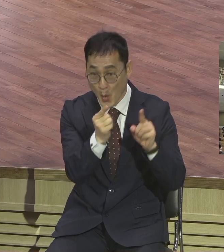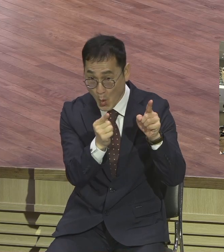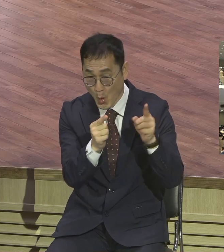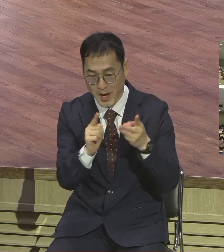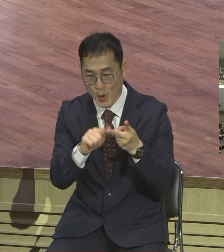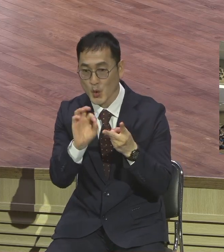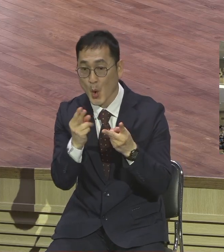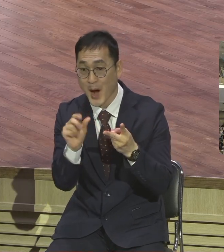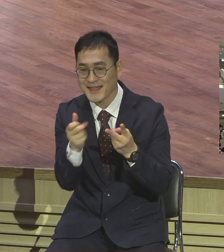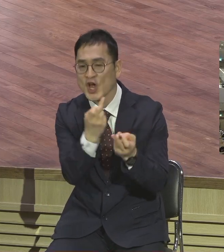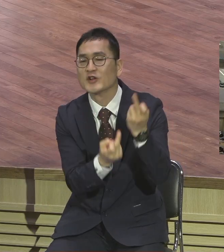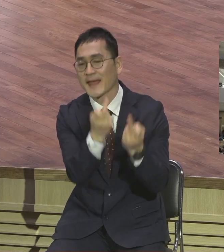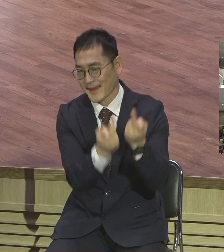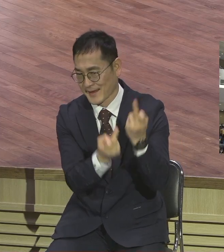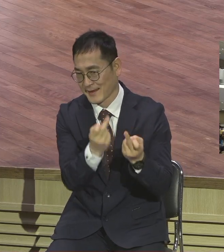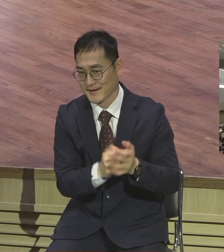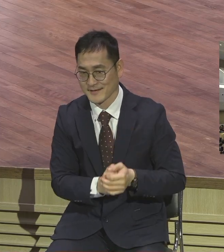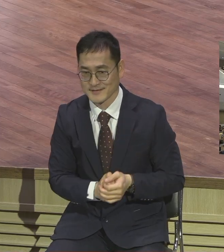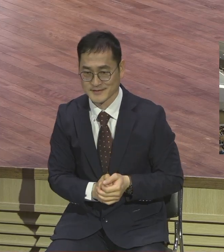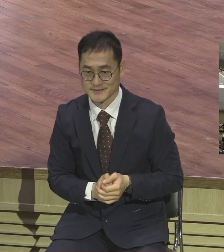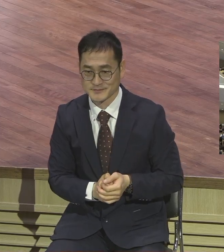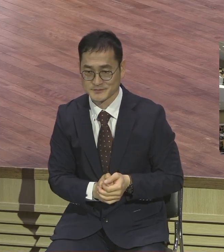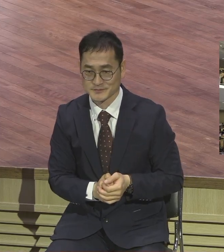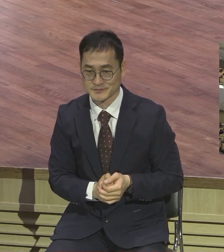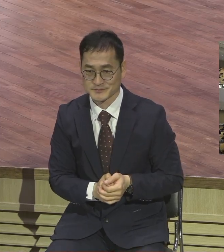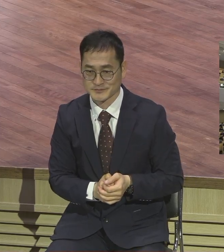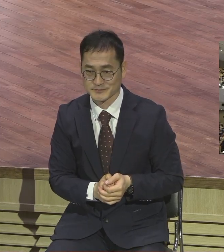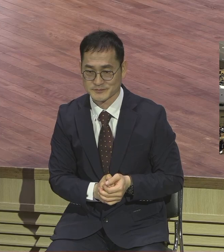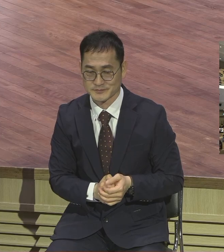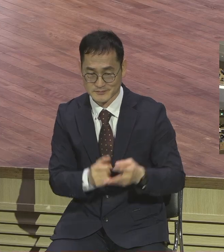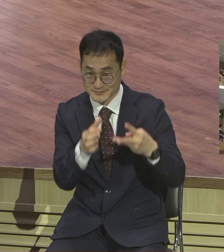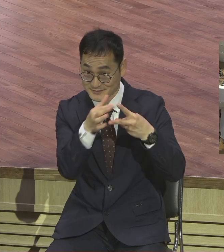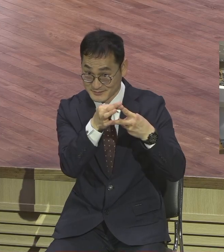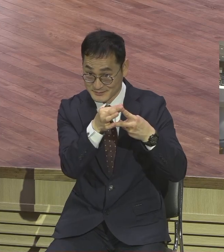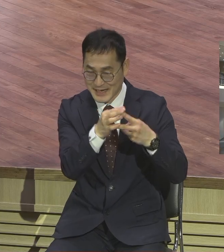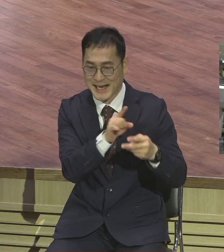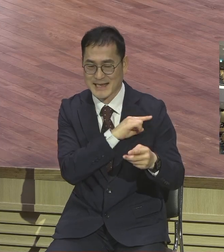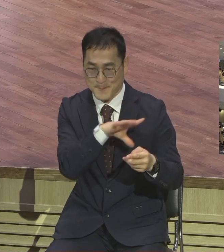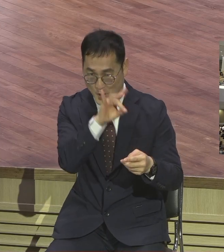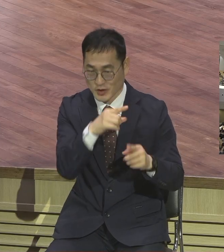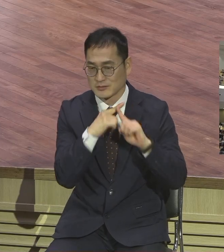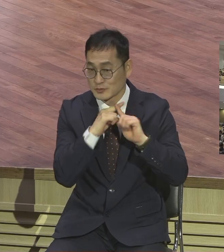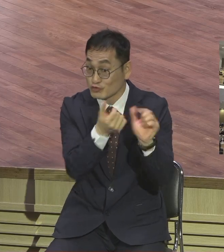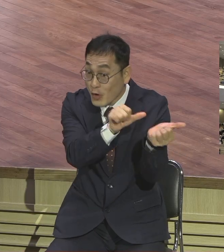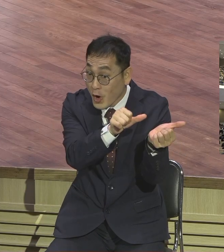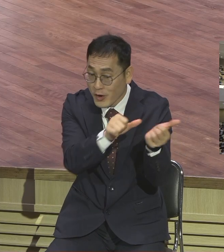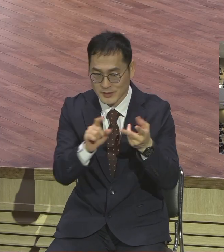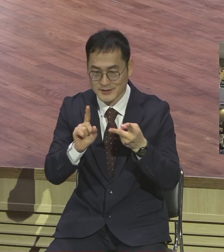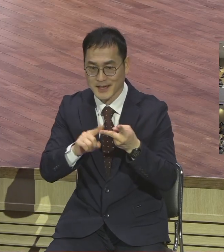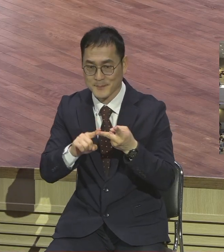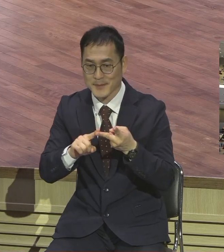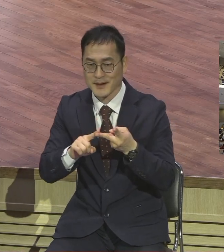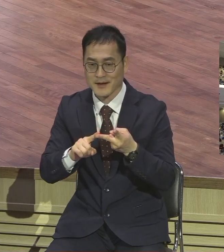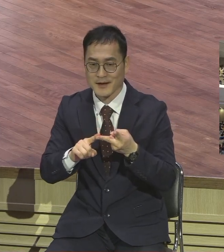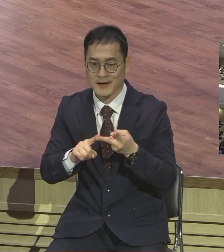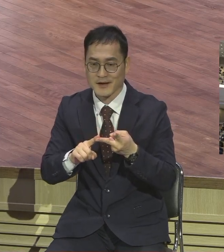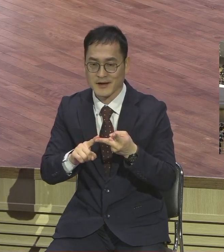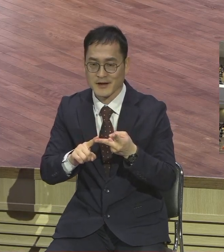예수님의 제자 가운데 제일 먼저 순교했다고 하면 요한은 예수님의 제자 가운데 가장 오래 산